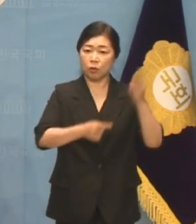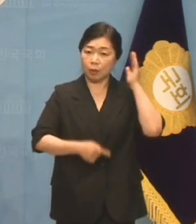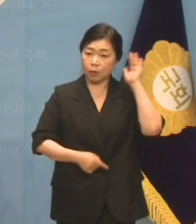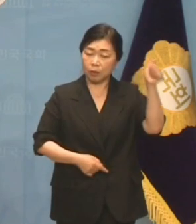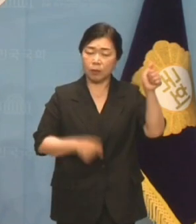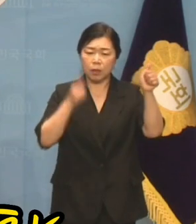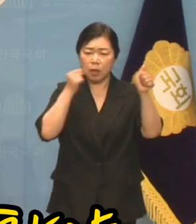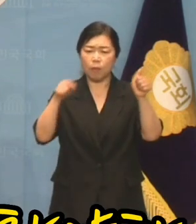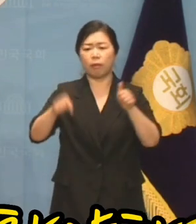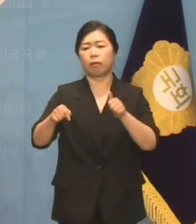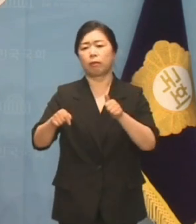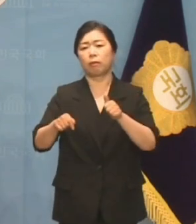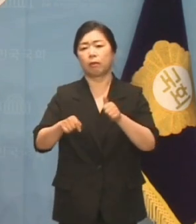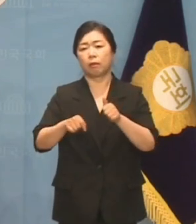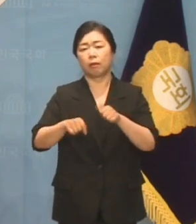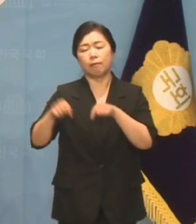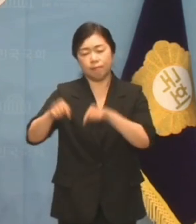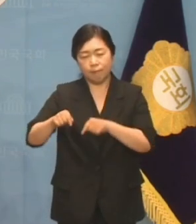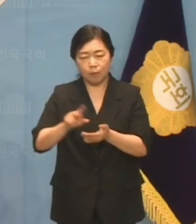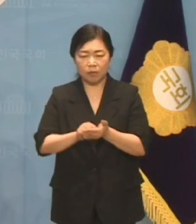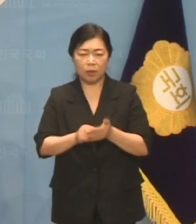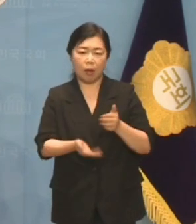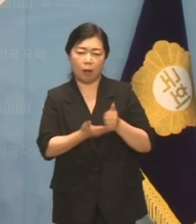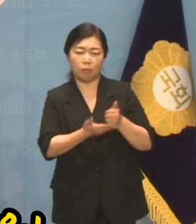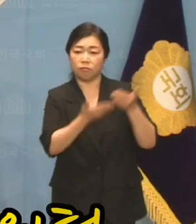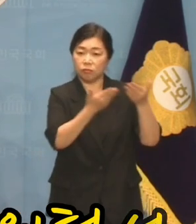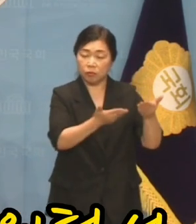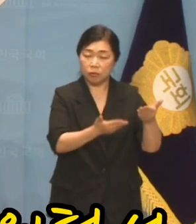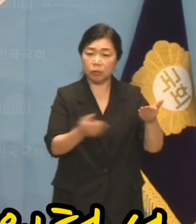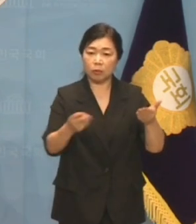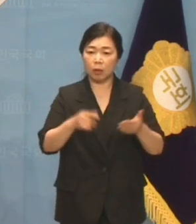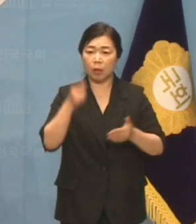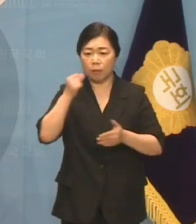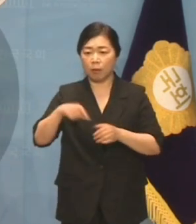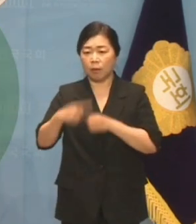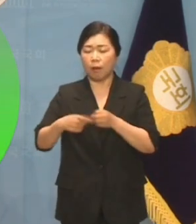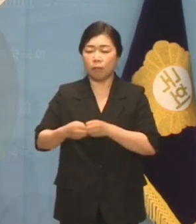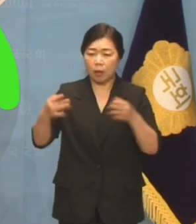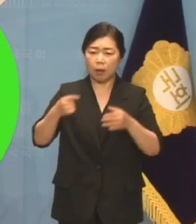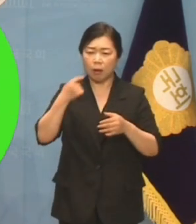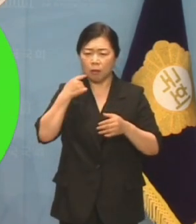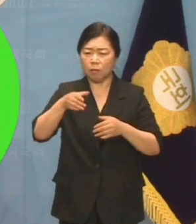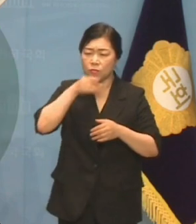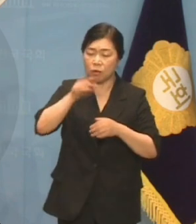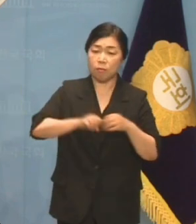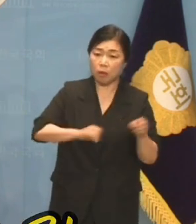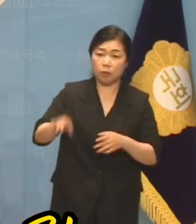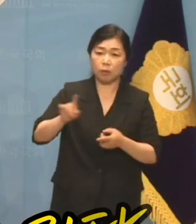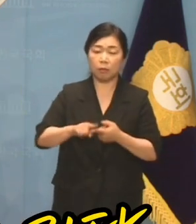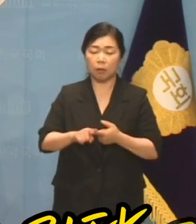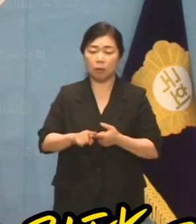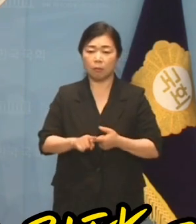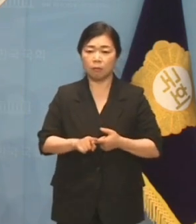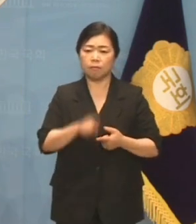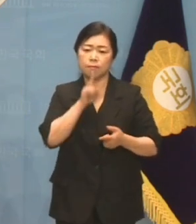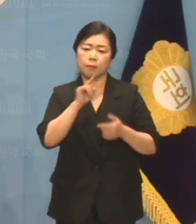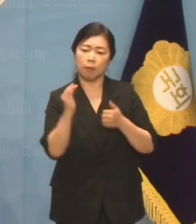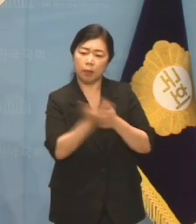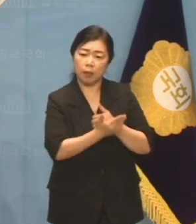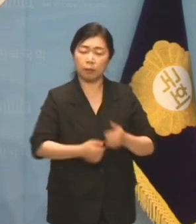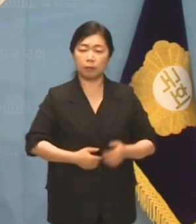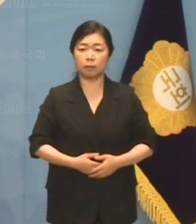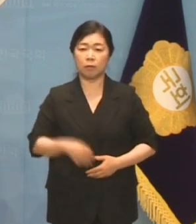대일구력 외교를 찬양하고 후쿠시마 핵폐수의 위험성에 눈감고 국민의 우려는 괴담, 기획,